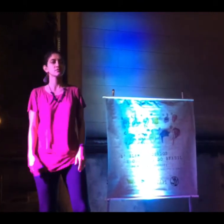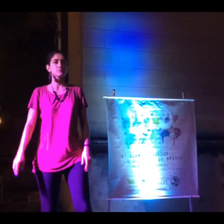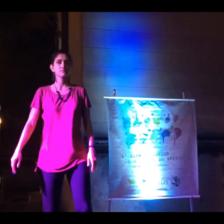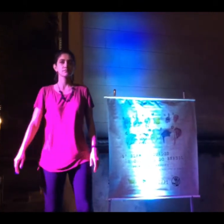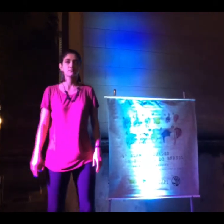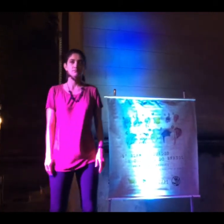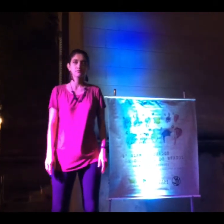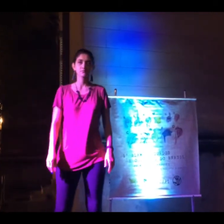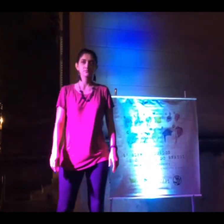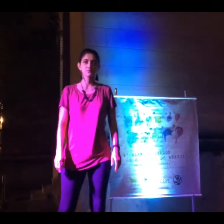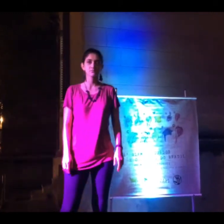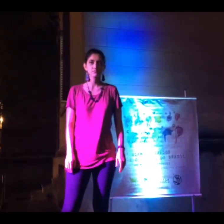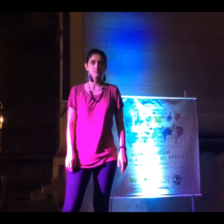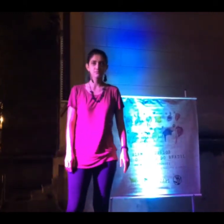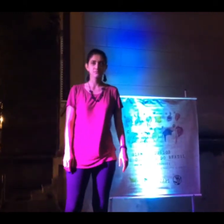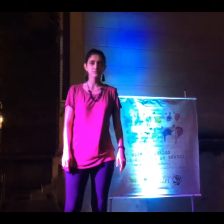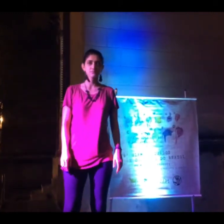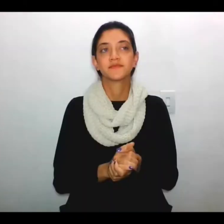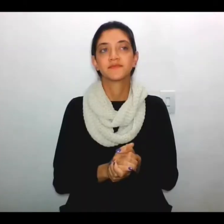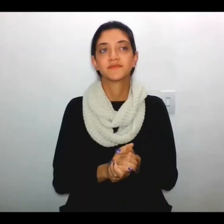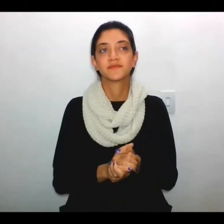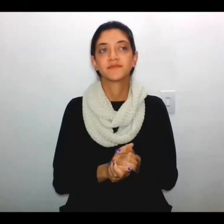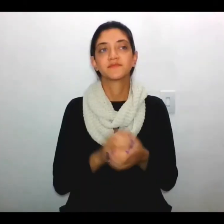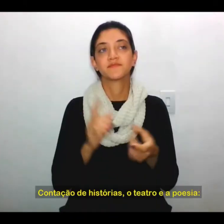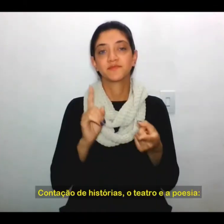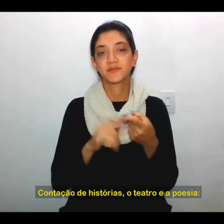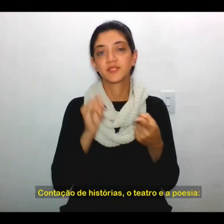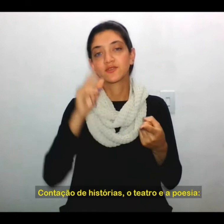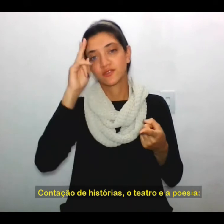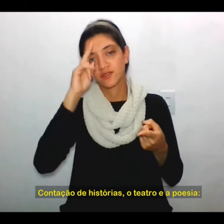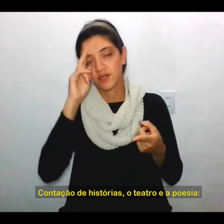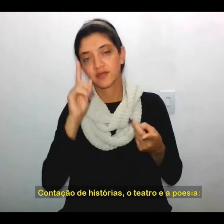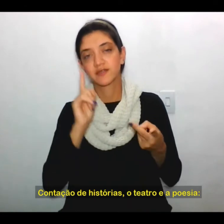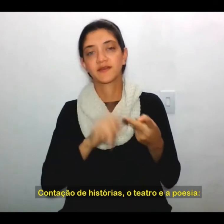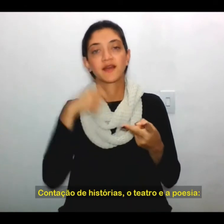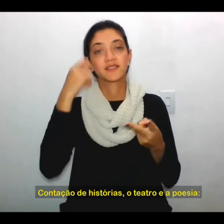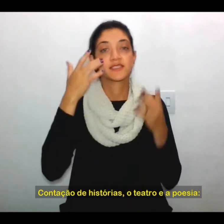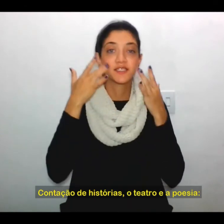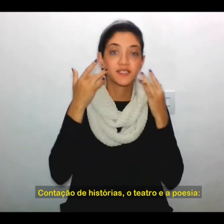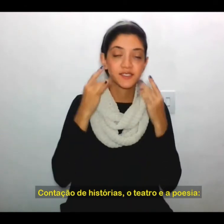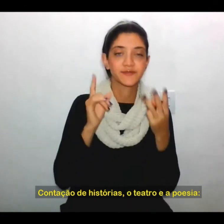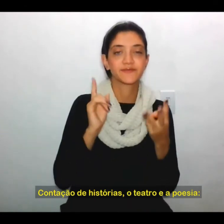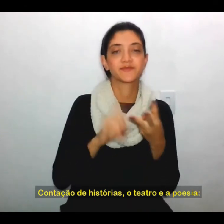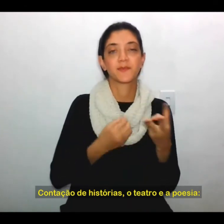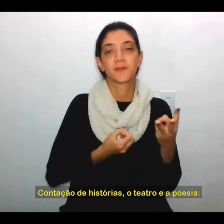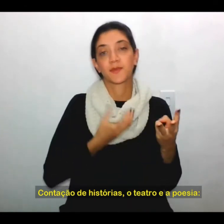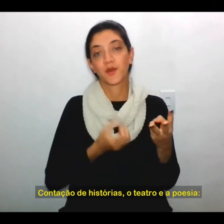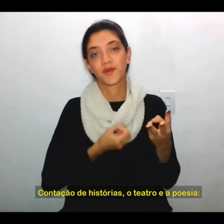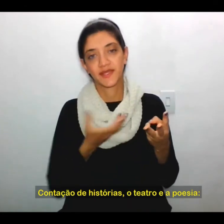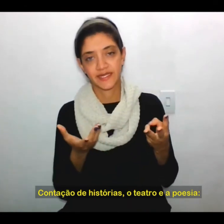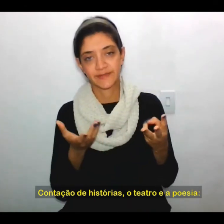Fica a Amazônia. Contação de histórias, o teatro e a poesia.